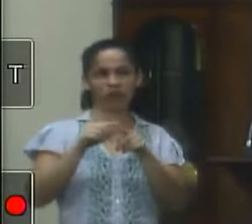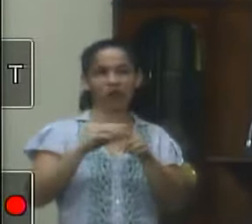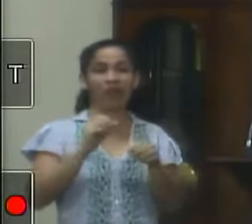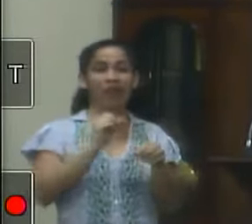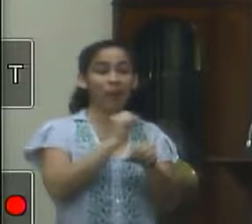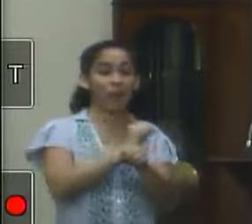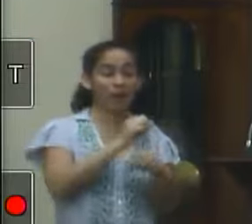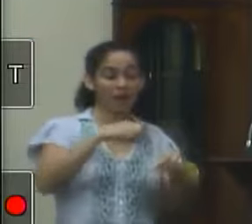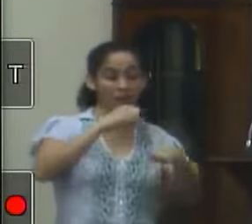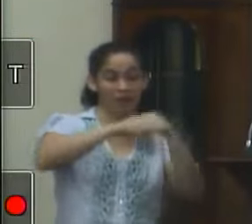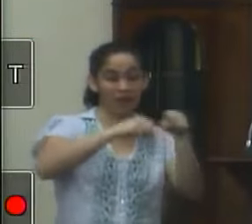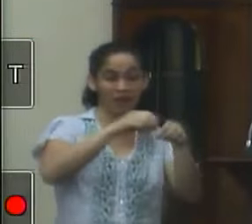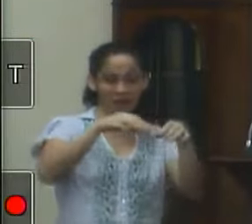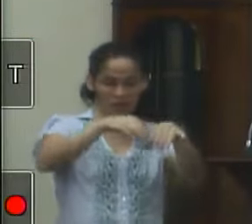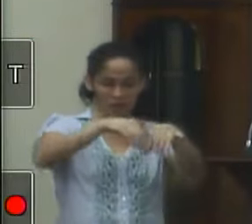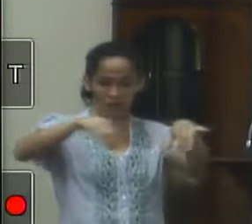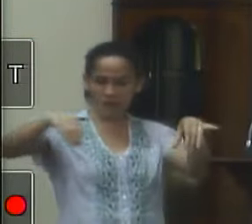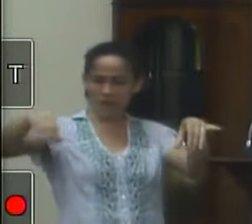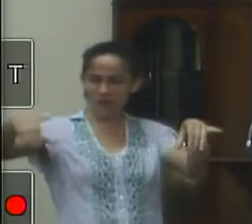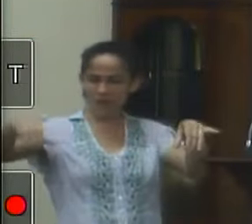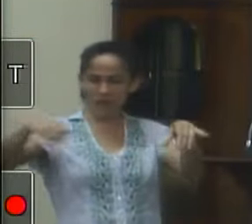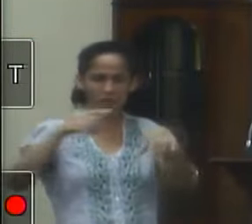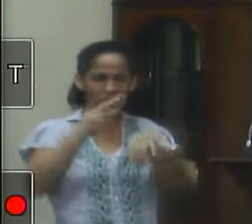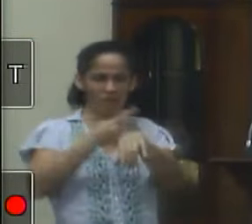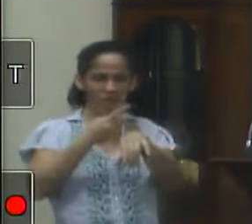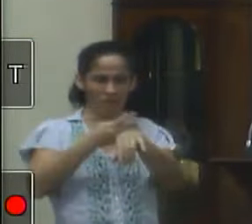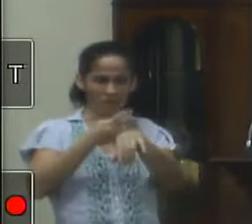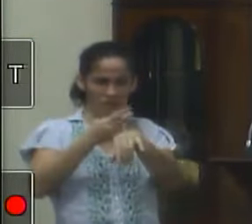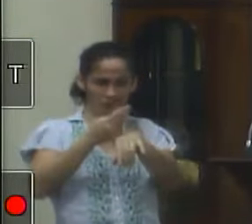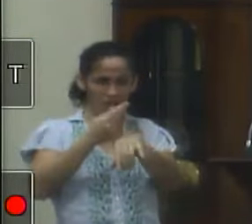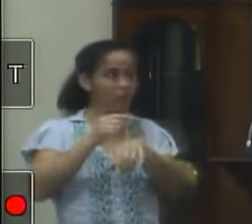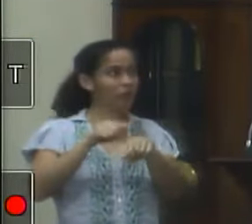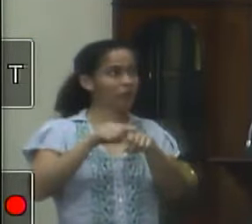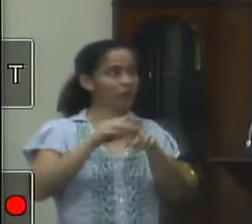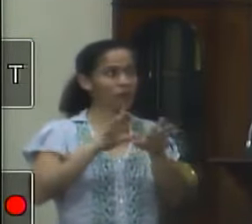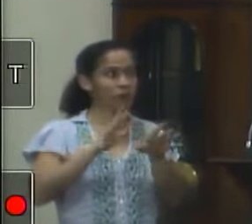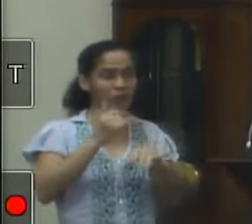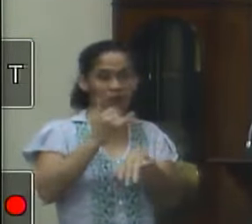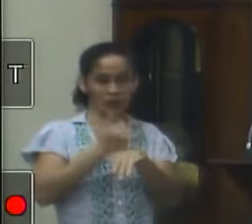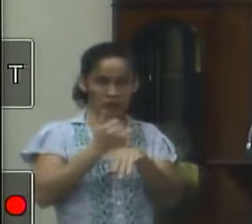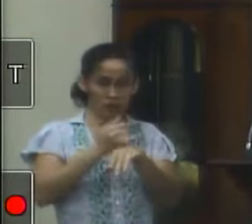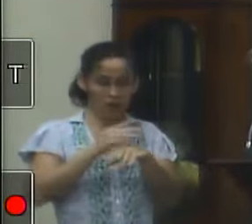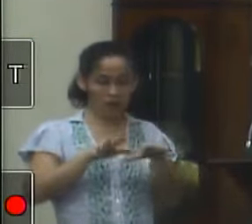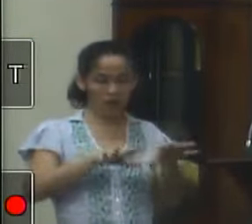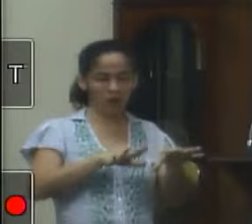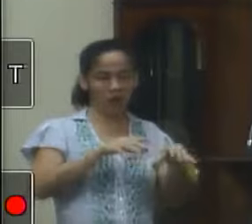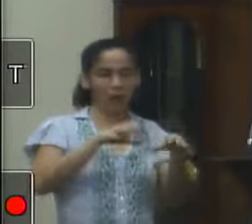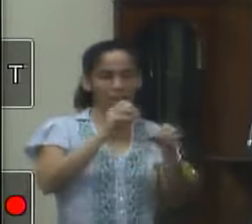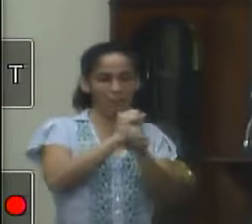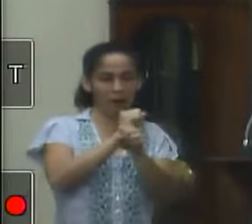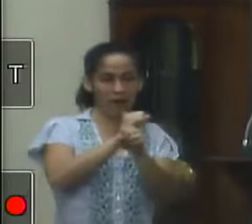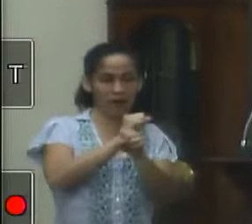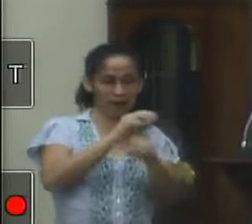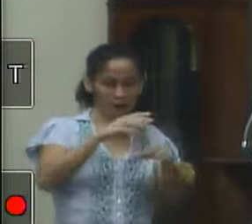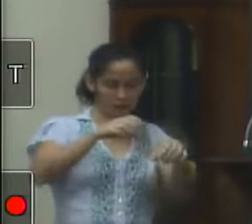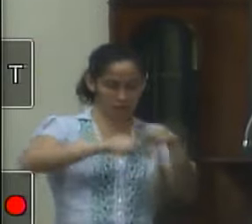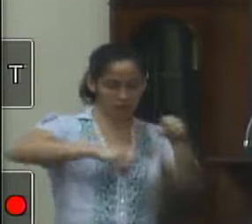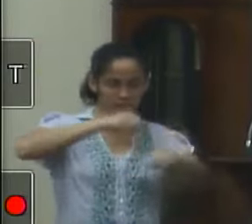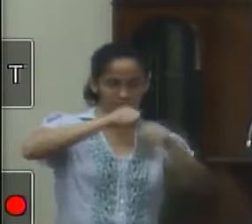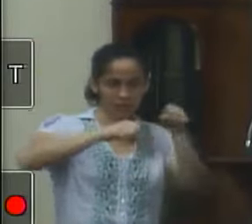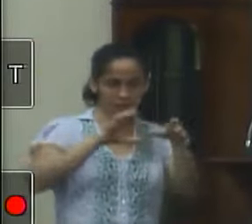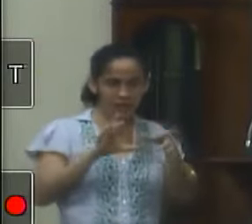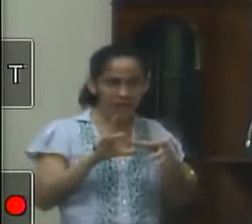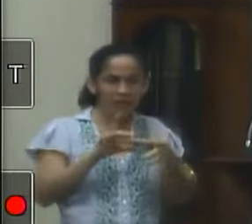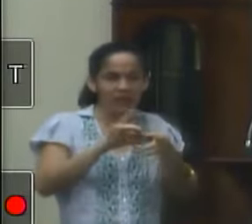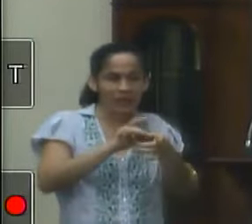na minha prestação de conta eu vou estar falando sobre isso minha proposta é tirar aquele pergolado por que gente é simples as